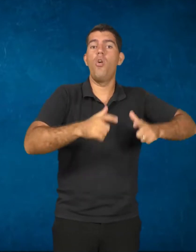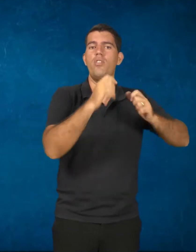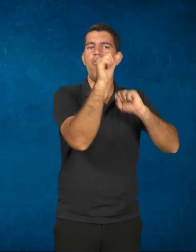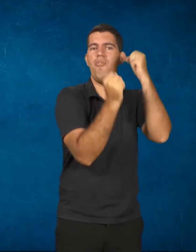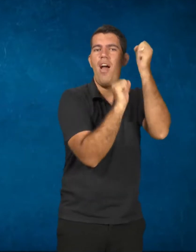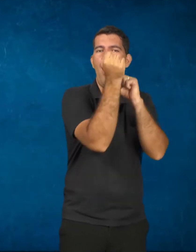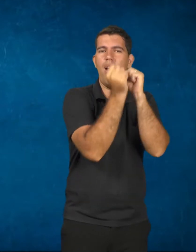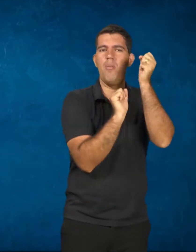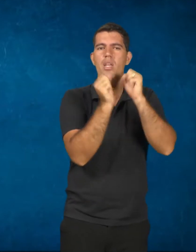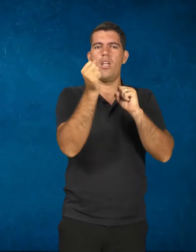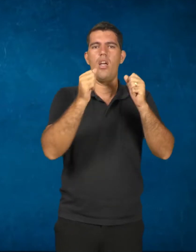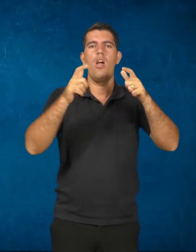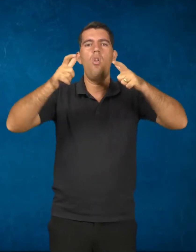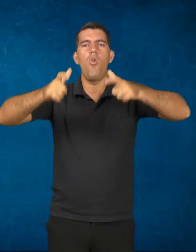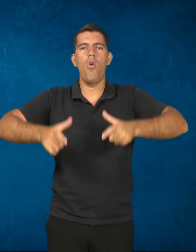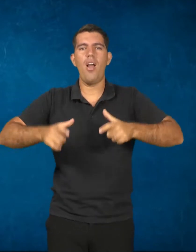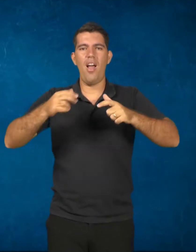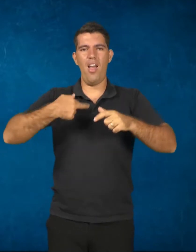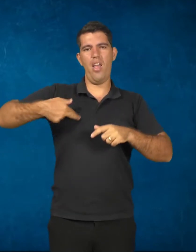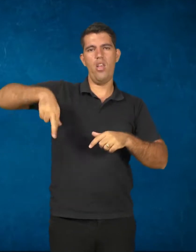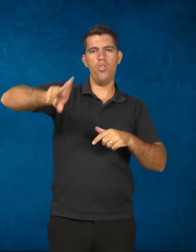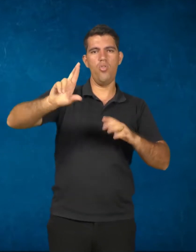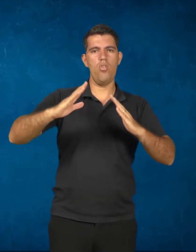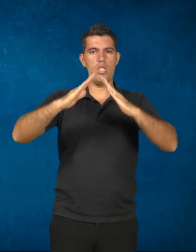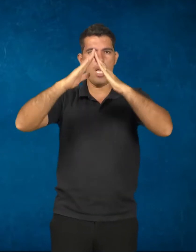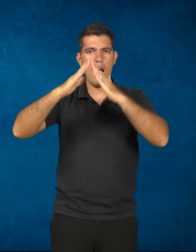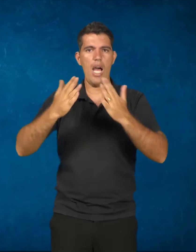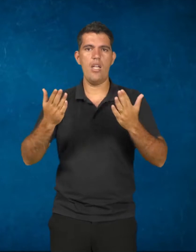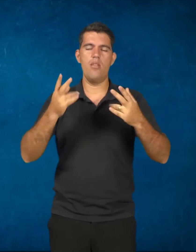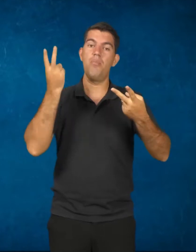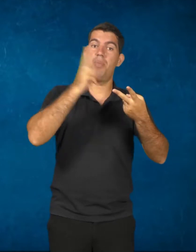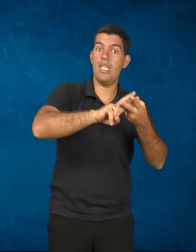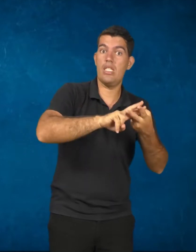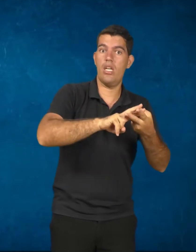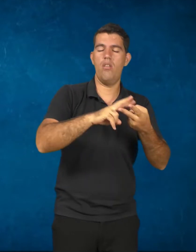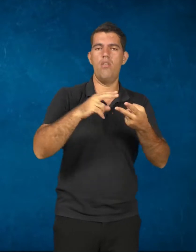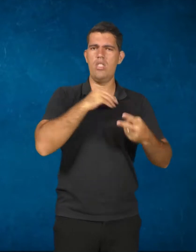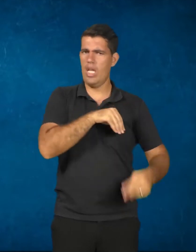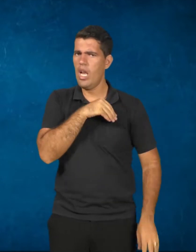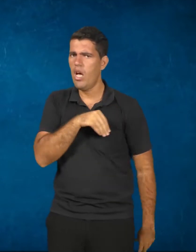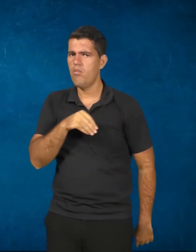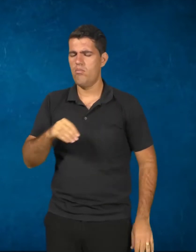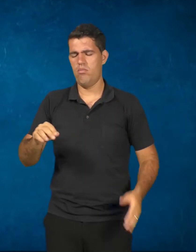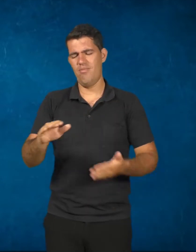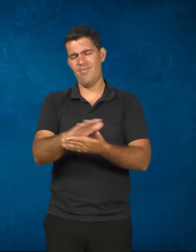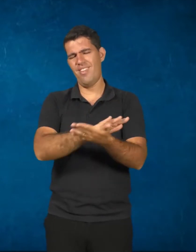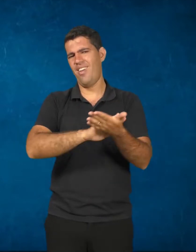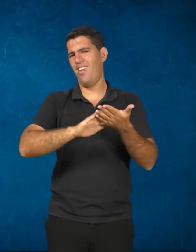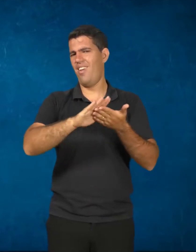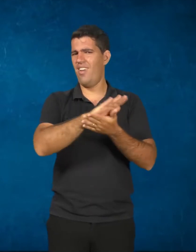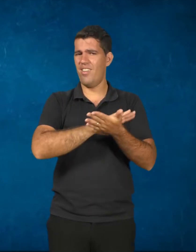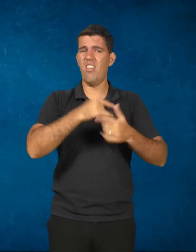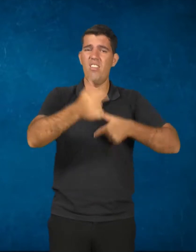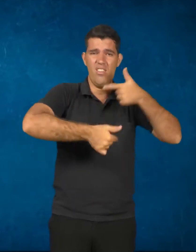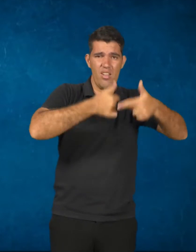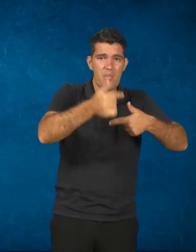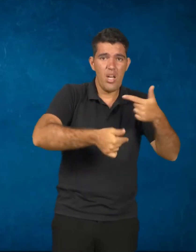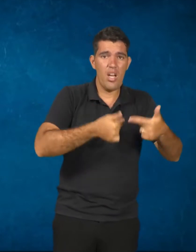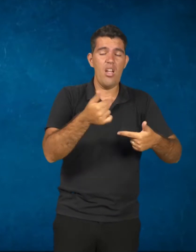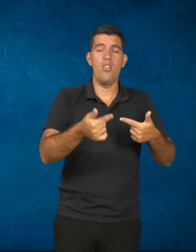conventos, nas fábricas, prisões, e não havia salário. Então, não era uma atividade remunerada. Na